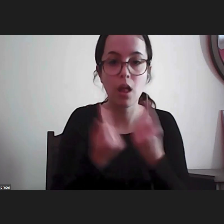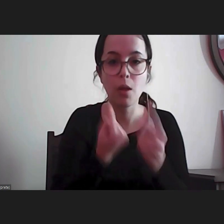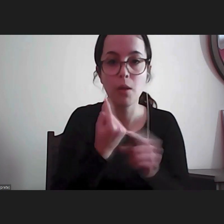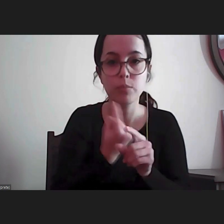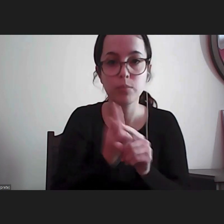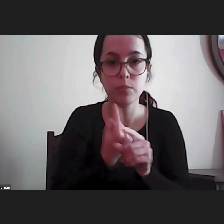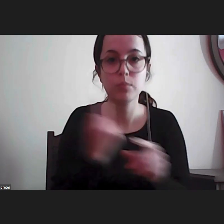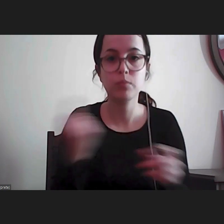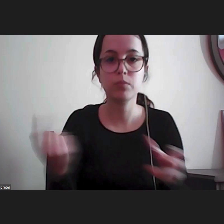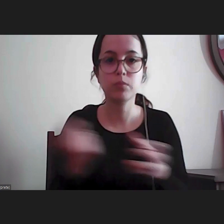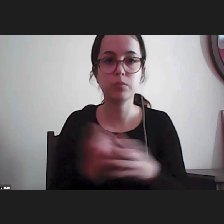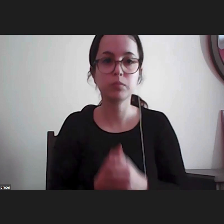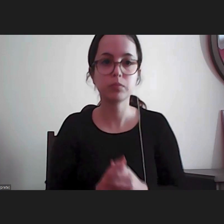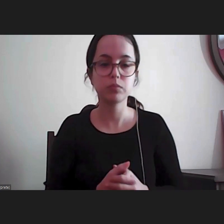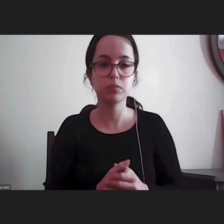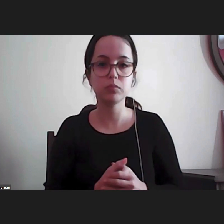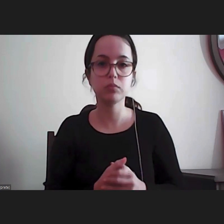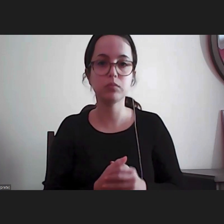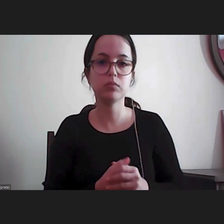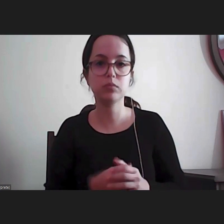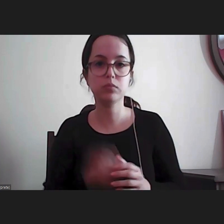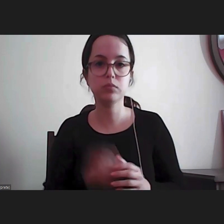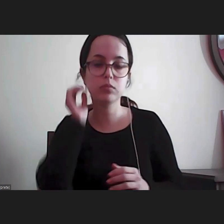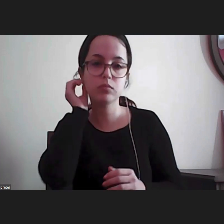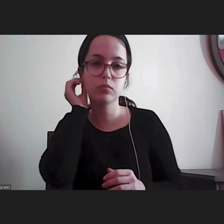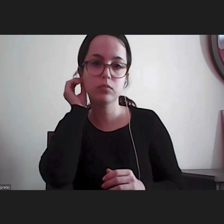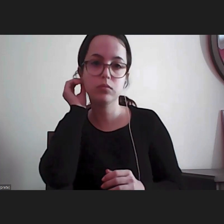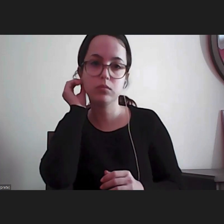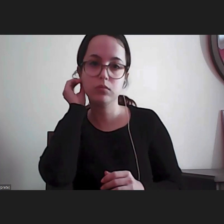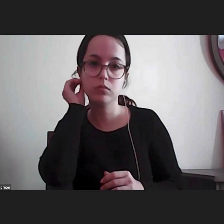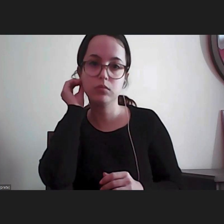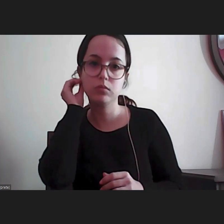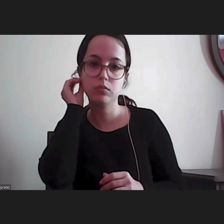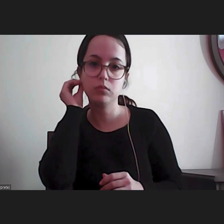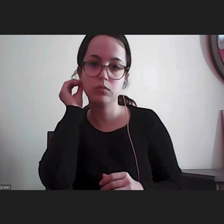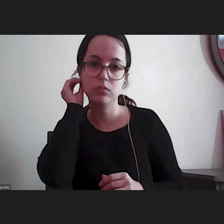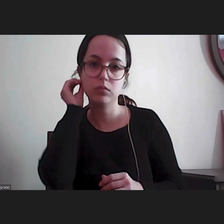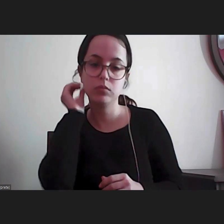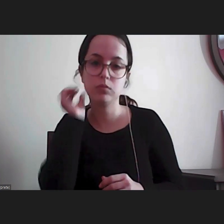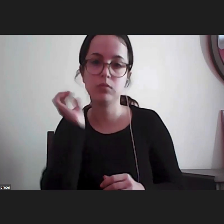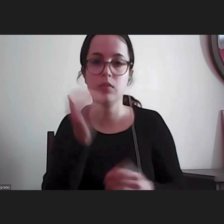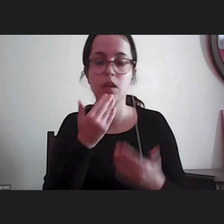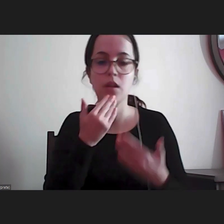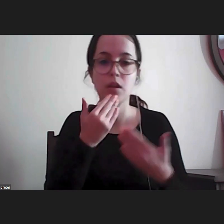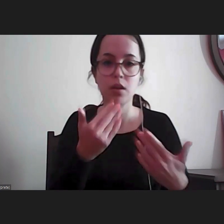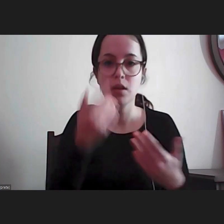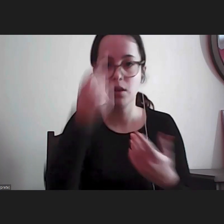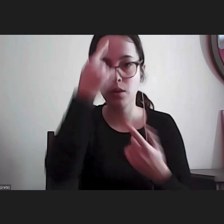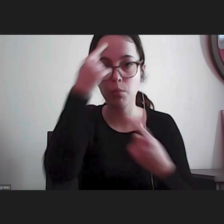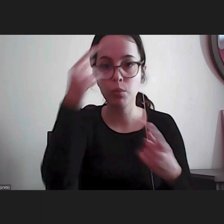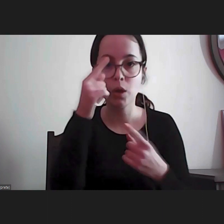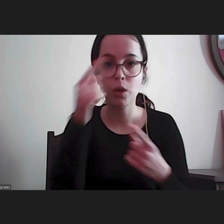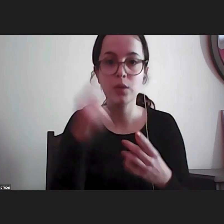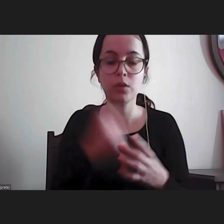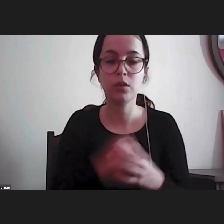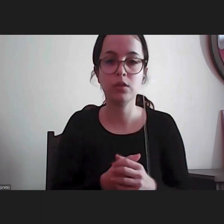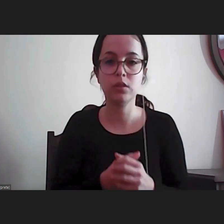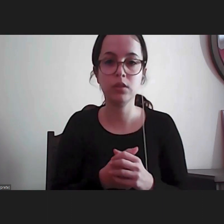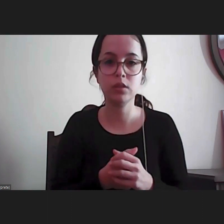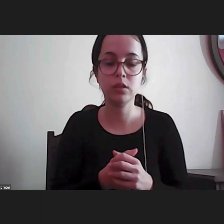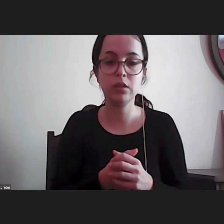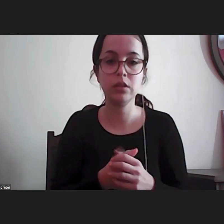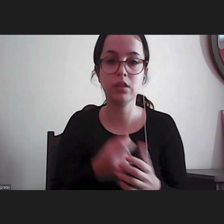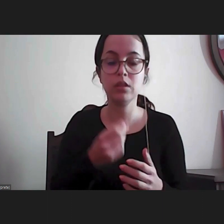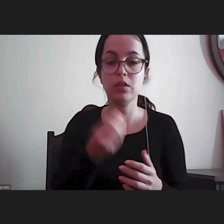Muito obrigada Sra. Providora como disse no início